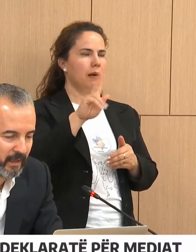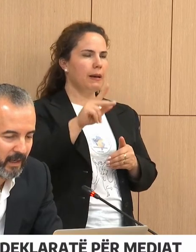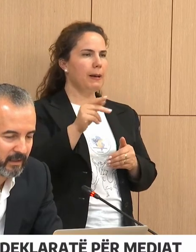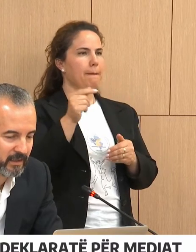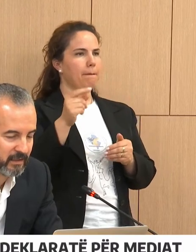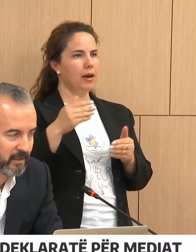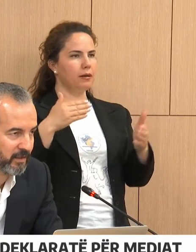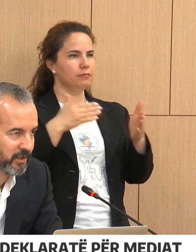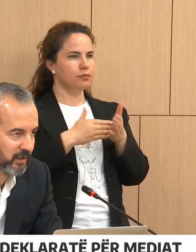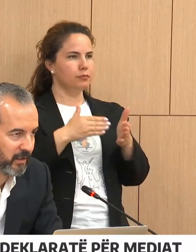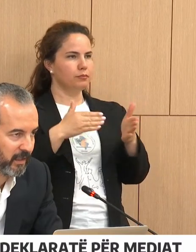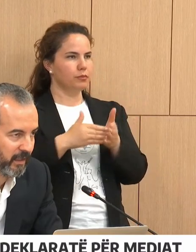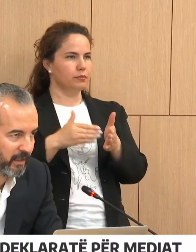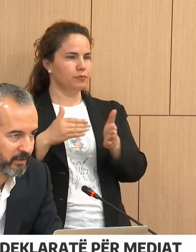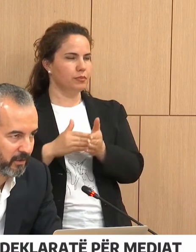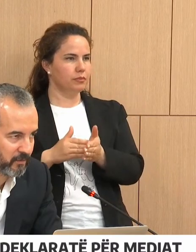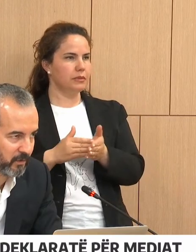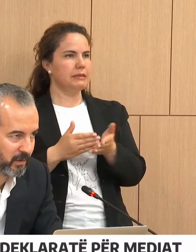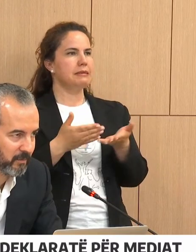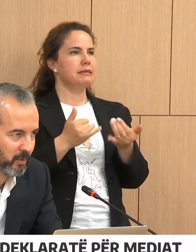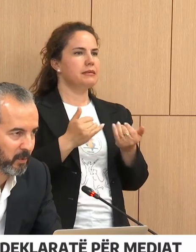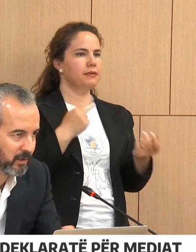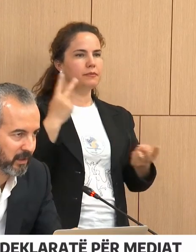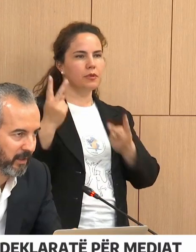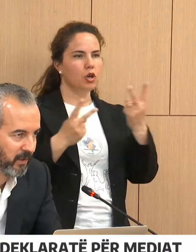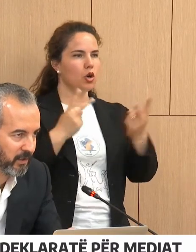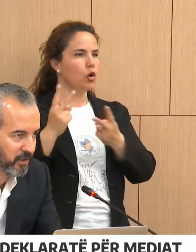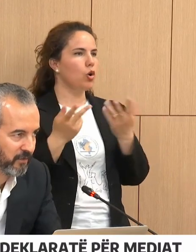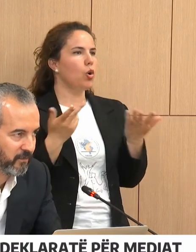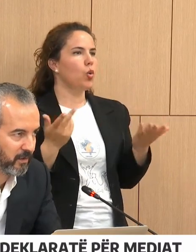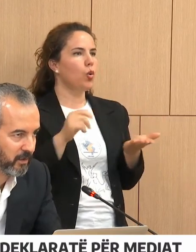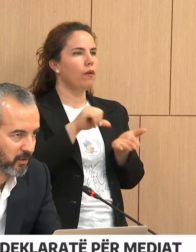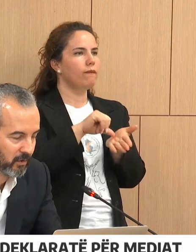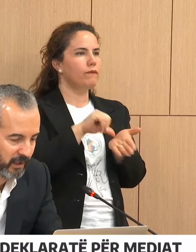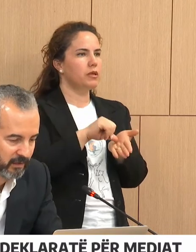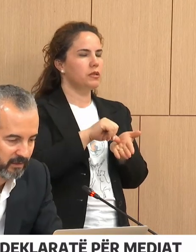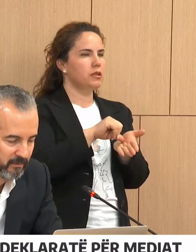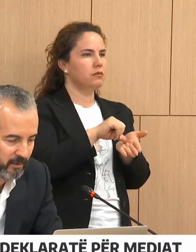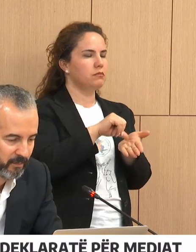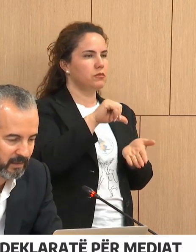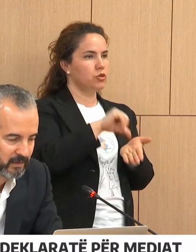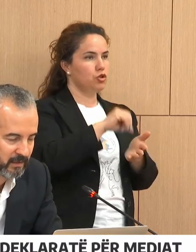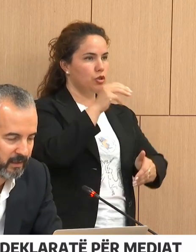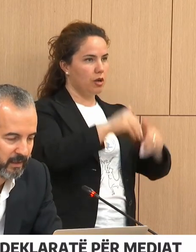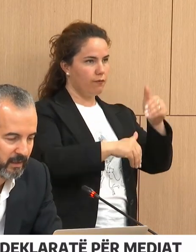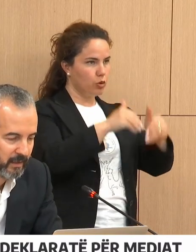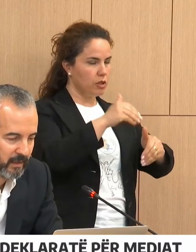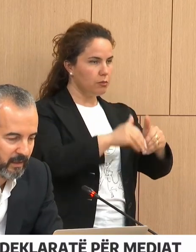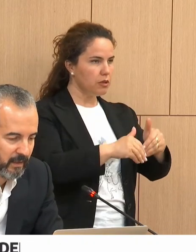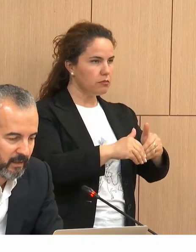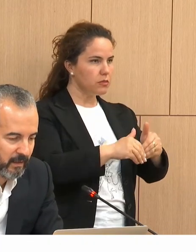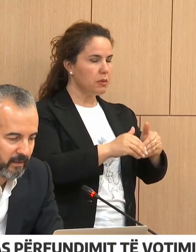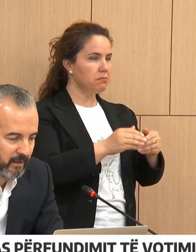lidhe me aksesin dhe gjithën e qenët e votimit. Për për këtë kemi dhe një shifrë konkrete në pas.